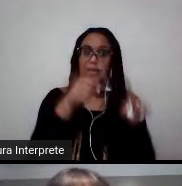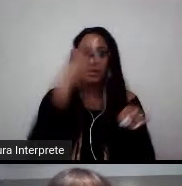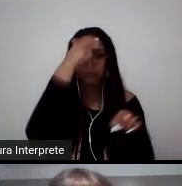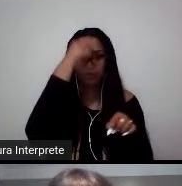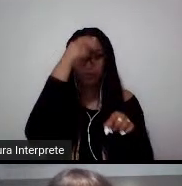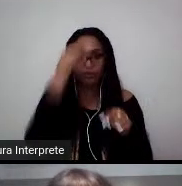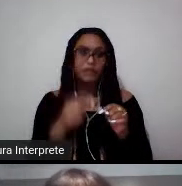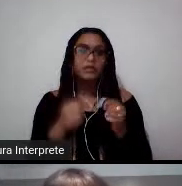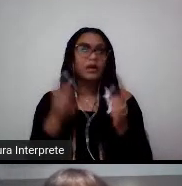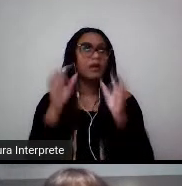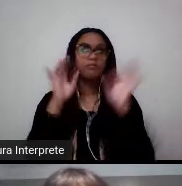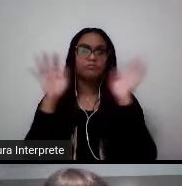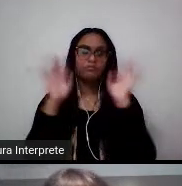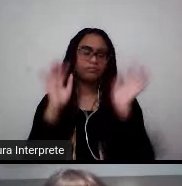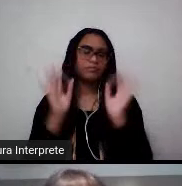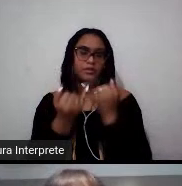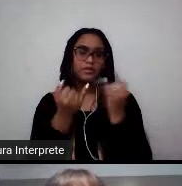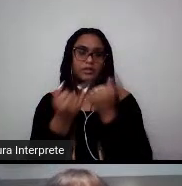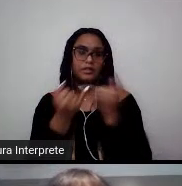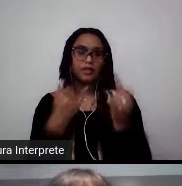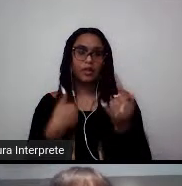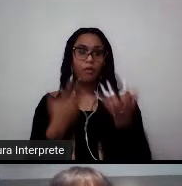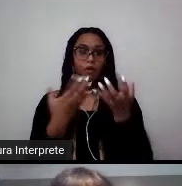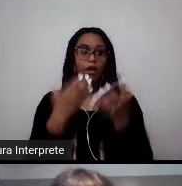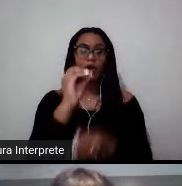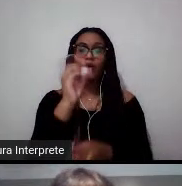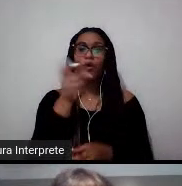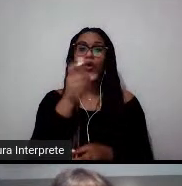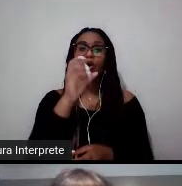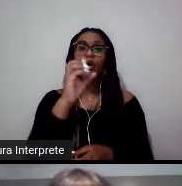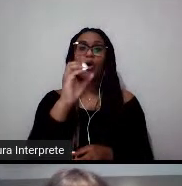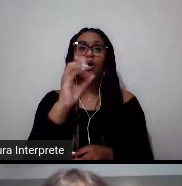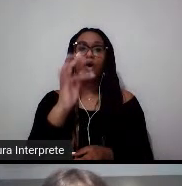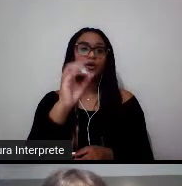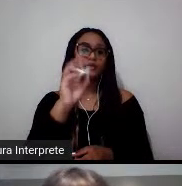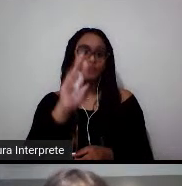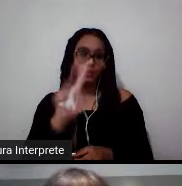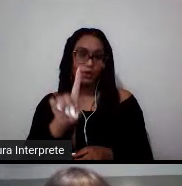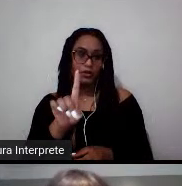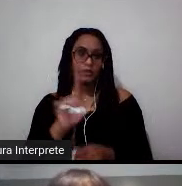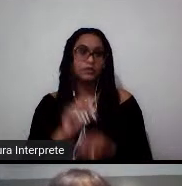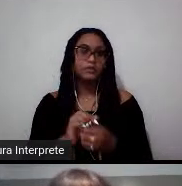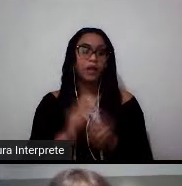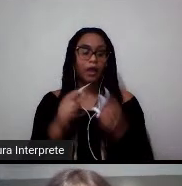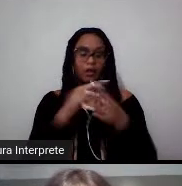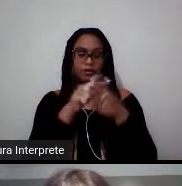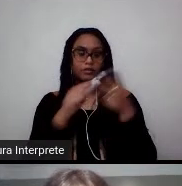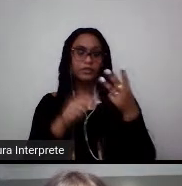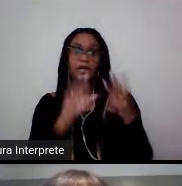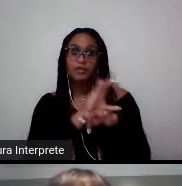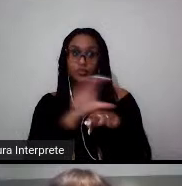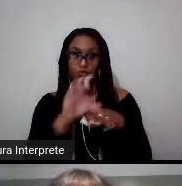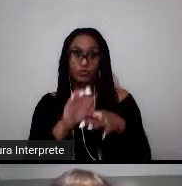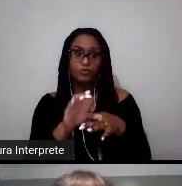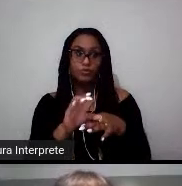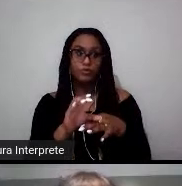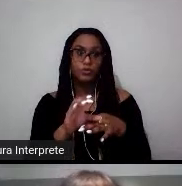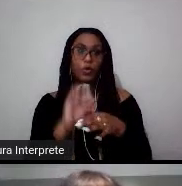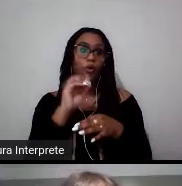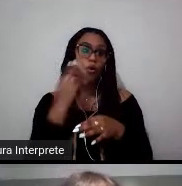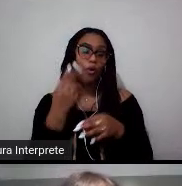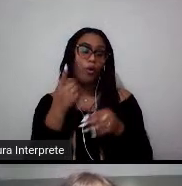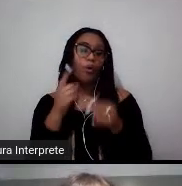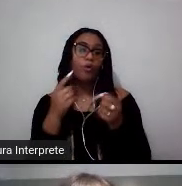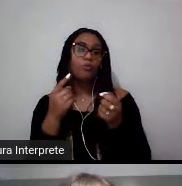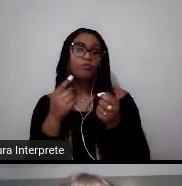exemplo, o seu sonho é estudar na Universidade de Oxford. Você pode escolher três cursos lá na Universidade de Oxford, ou então você